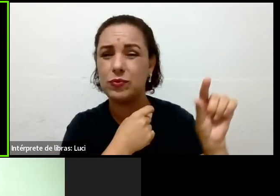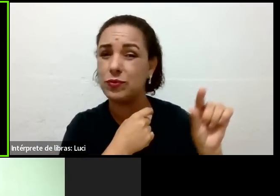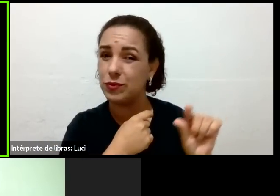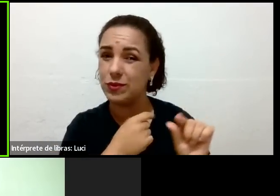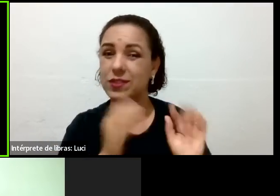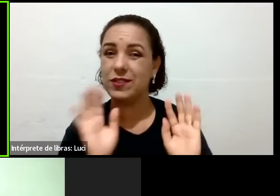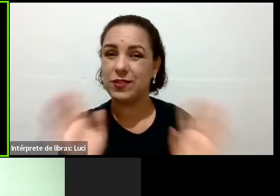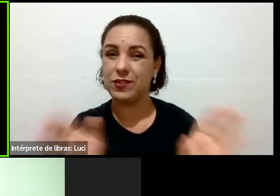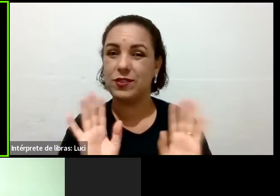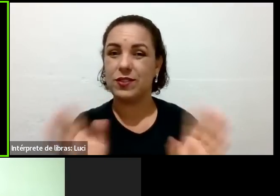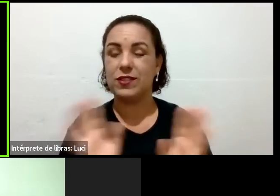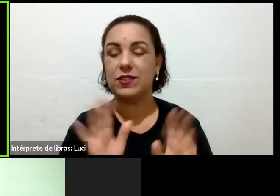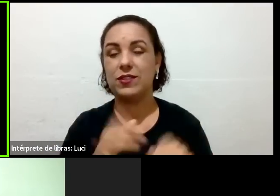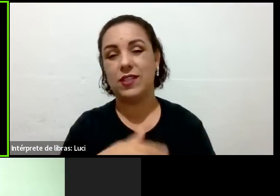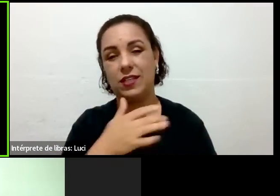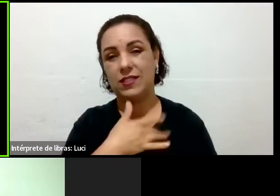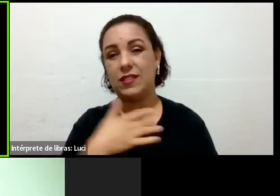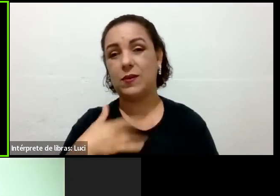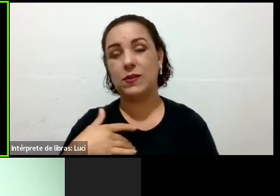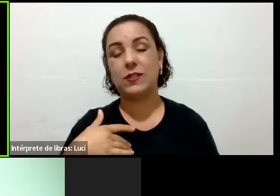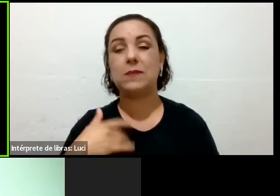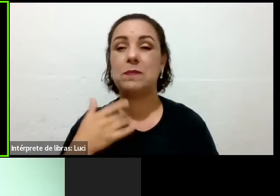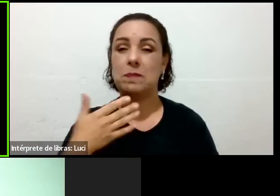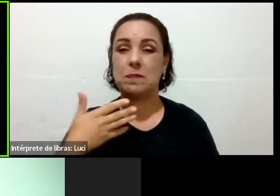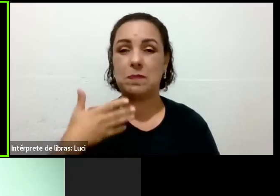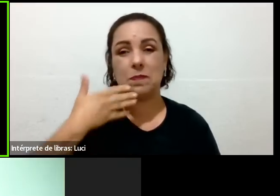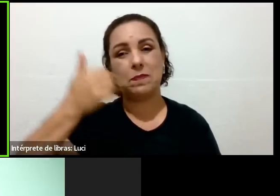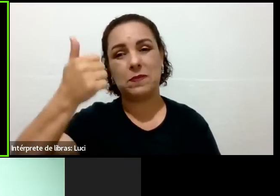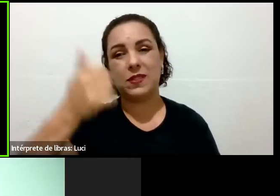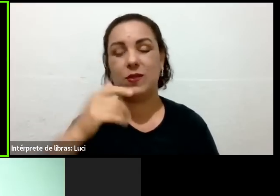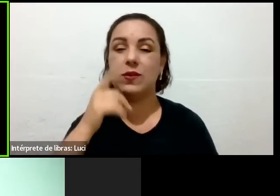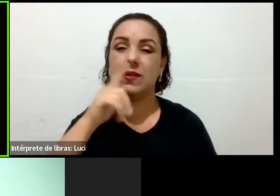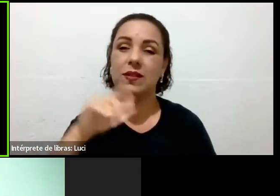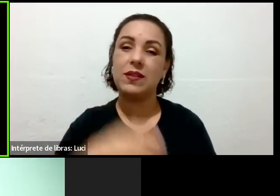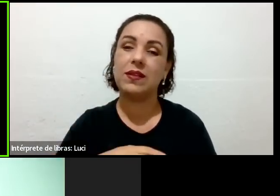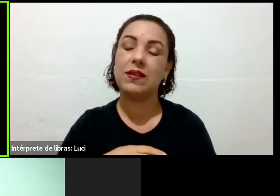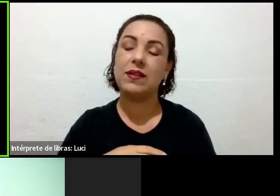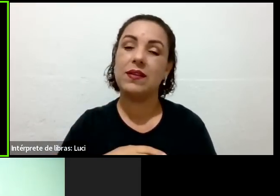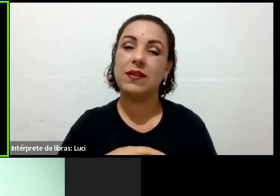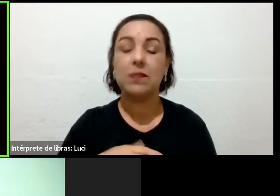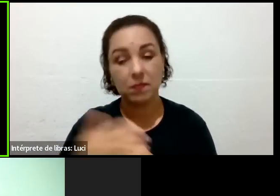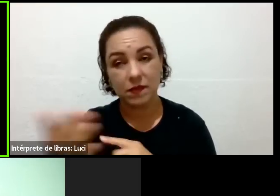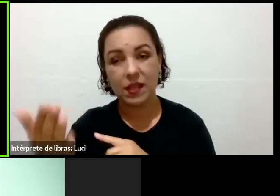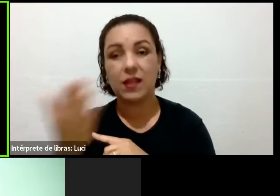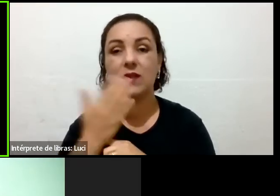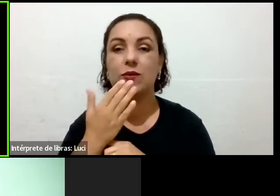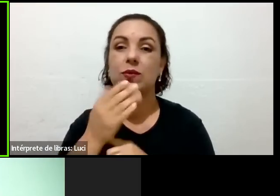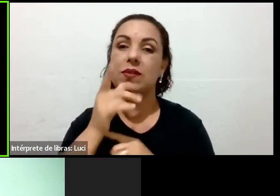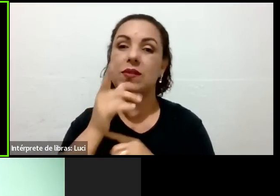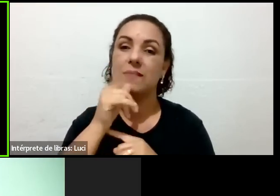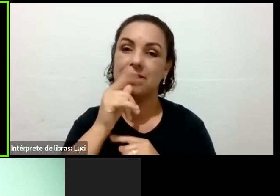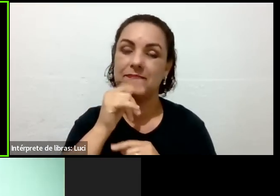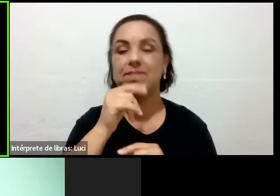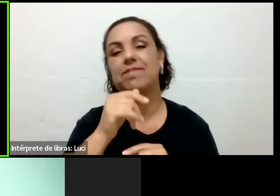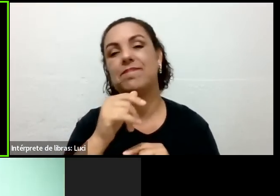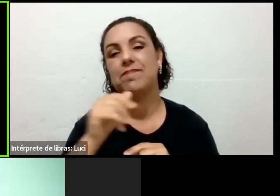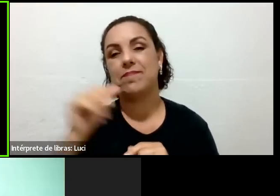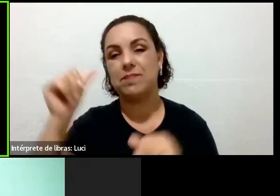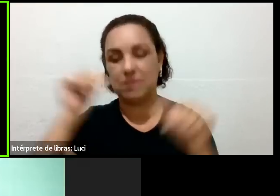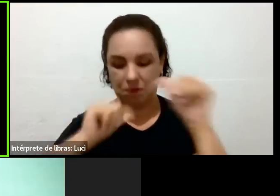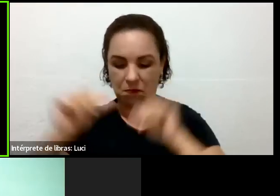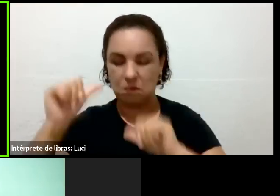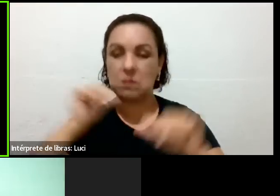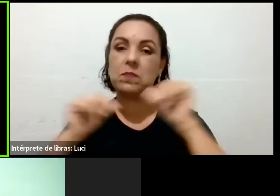tratamentos que fazem diante da eficiência desse que eu estou lhe apresentando. Porque se